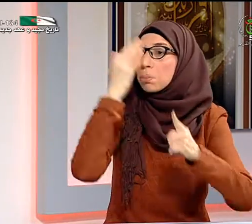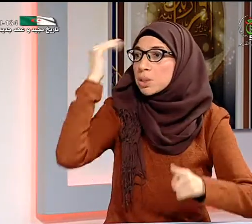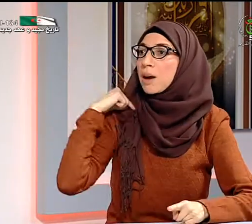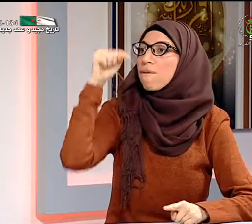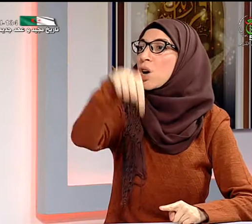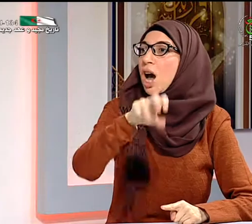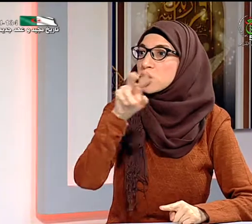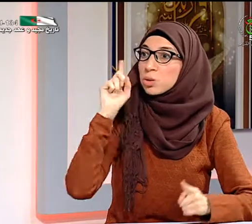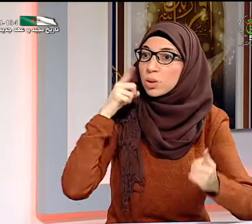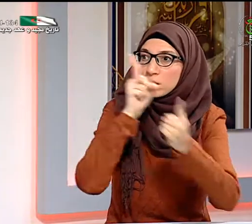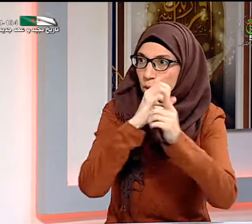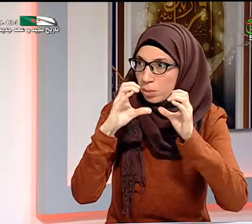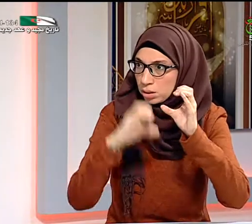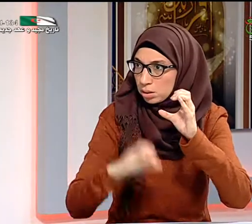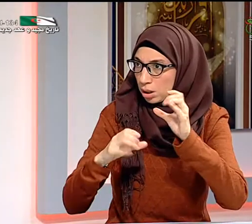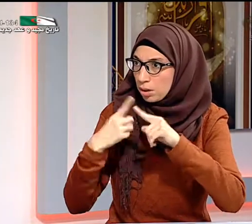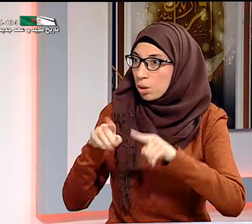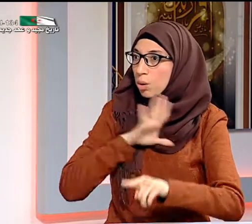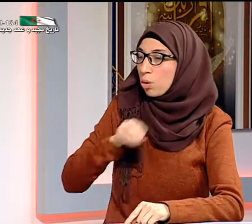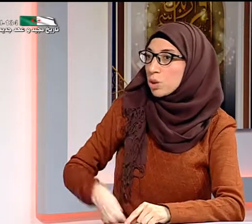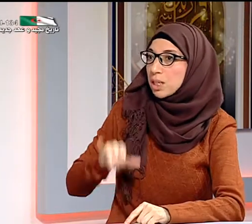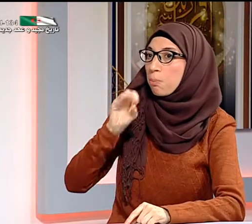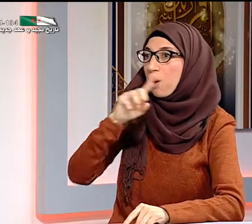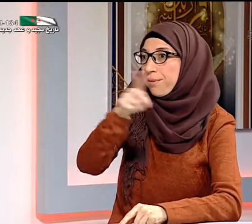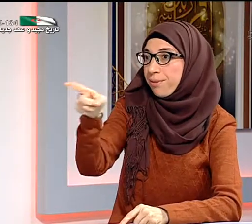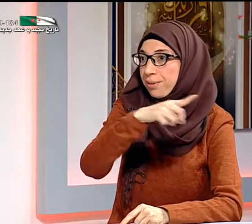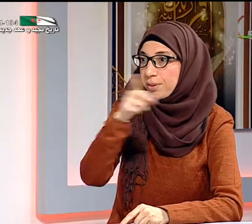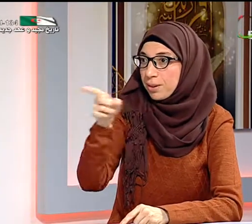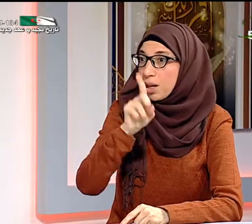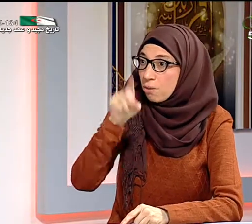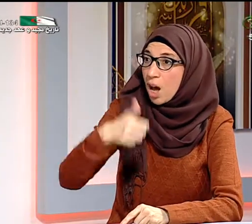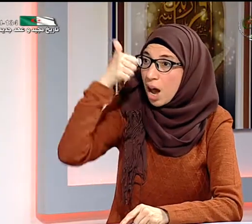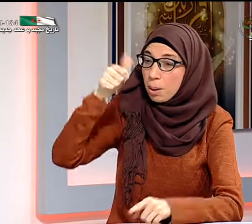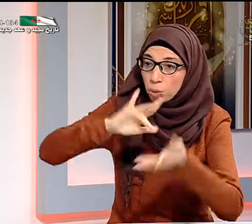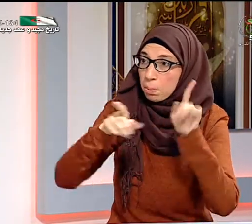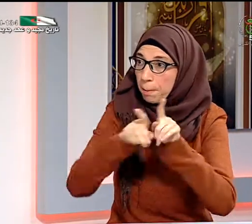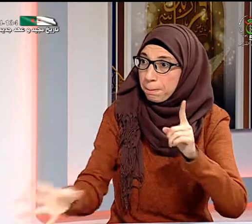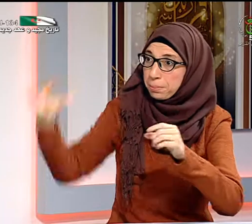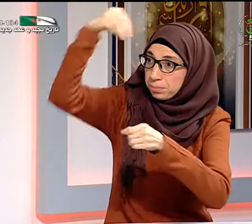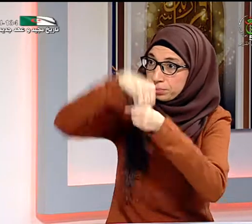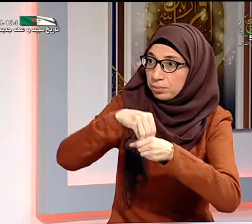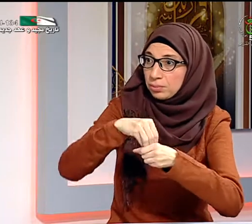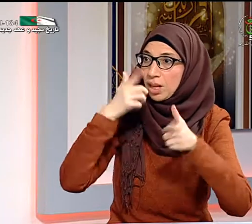ليكون المستوى نفسه واللغة الإشارية نفسها وتكون نفس اللغة كي